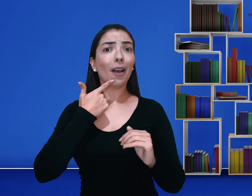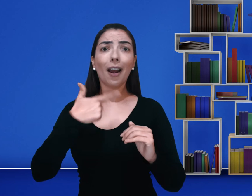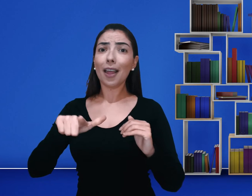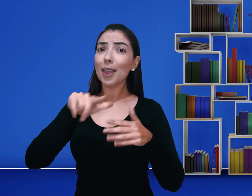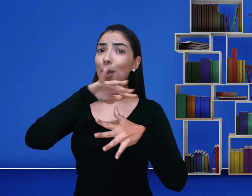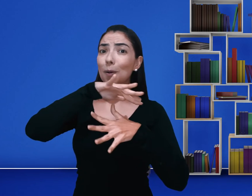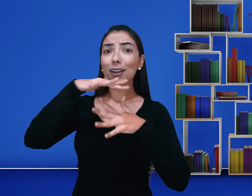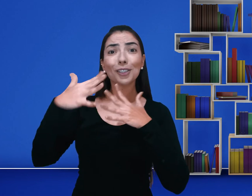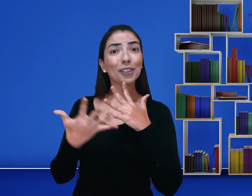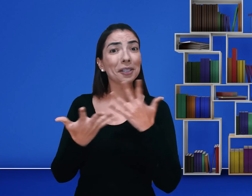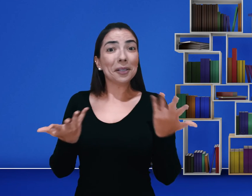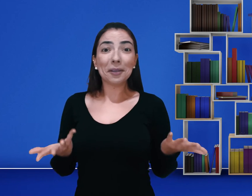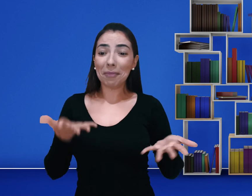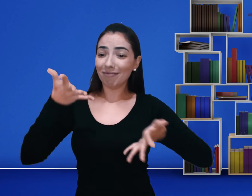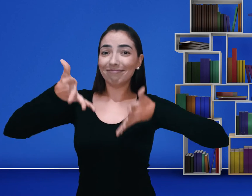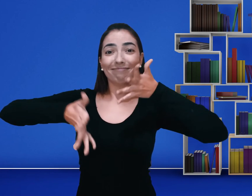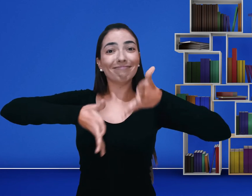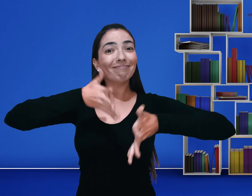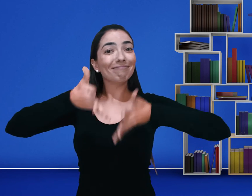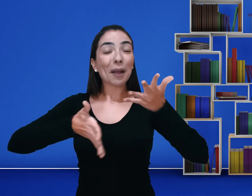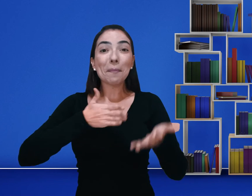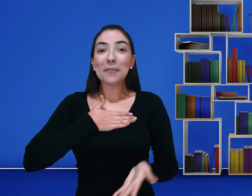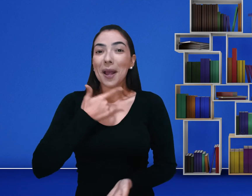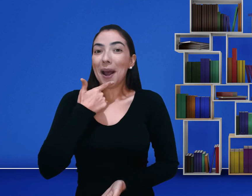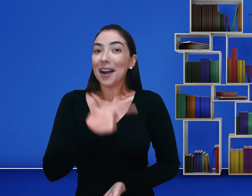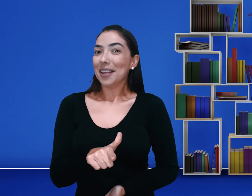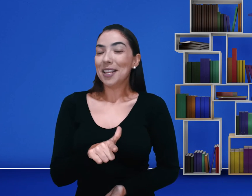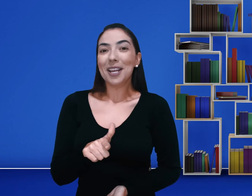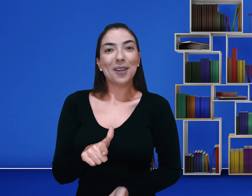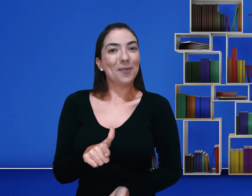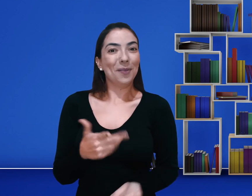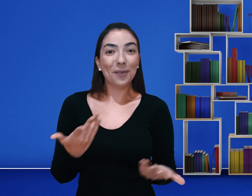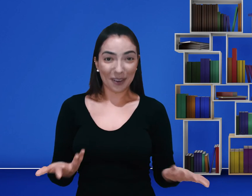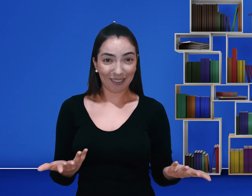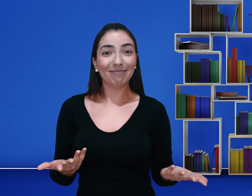Através da minha língua, a língua brasileira de sinais. Essa é a minha língua.